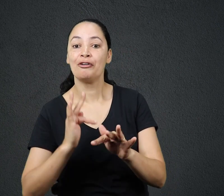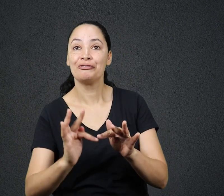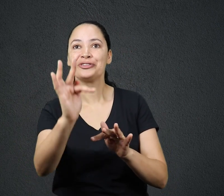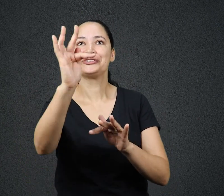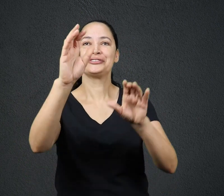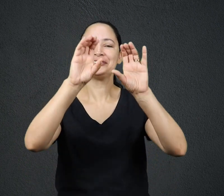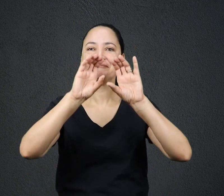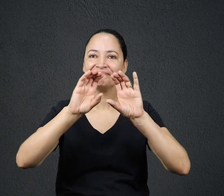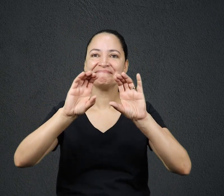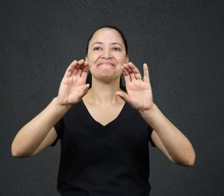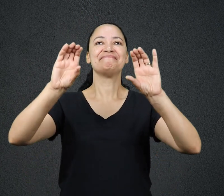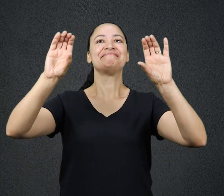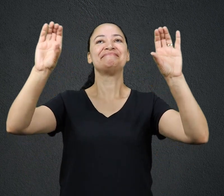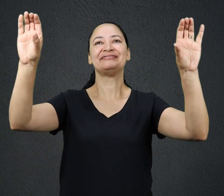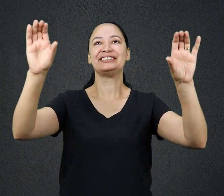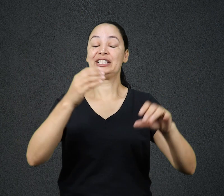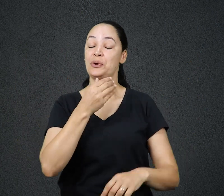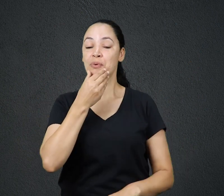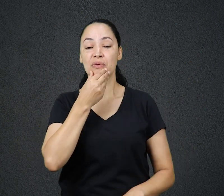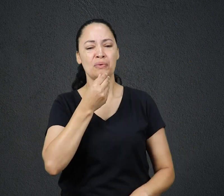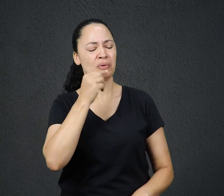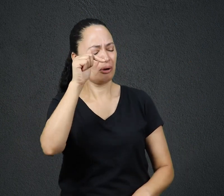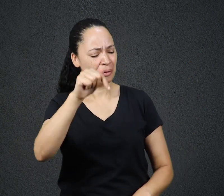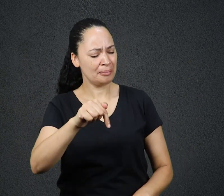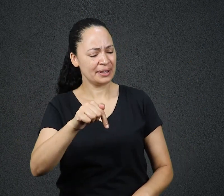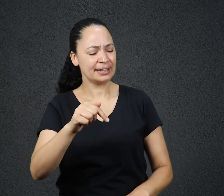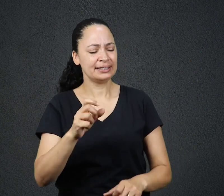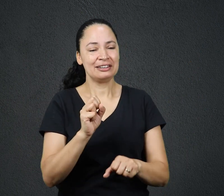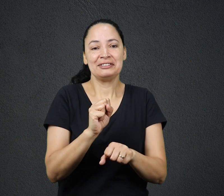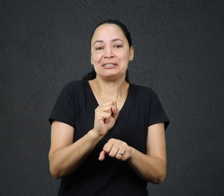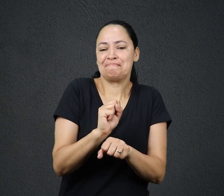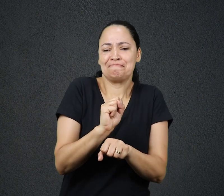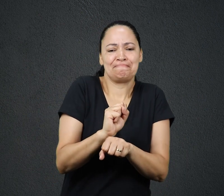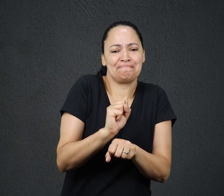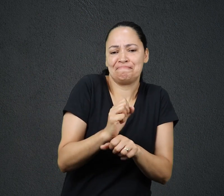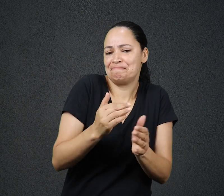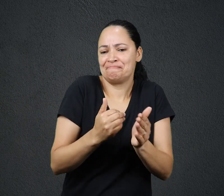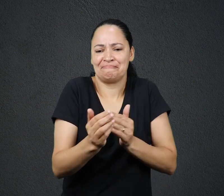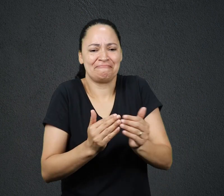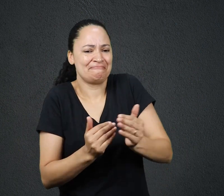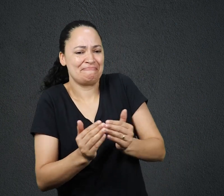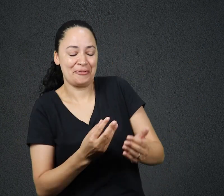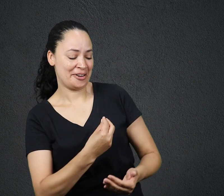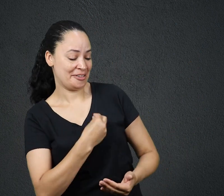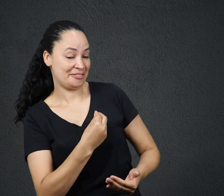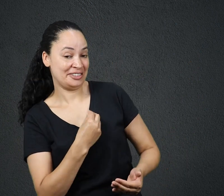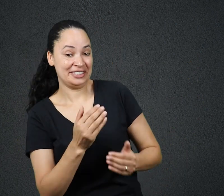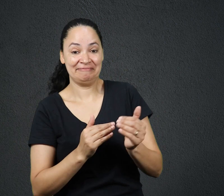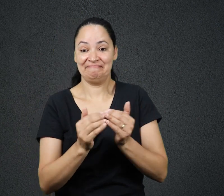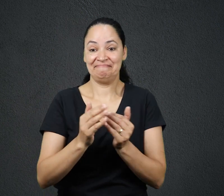E isso o tornou o homem mais preparado para a morte Paulo estava pronto para esperar e pronto